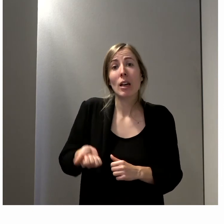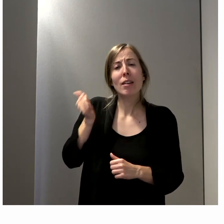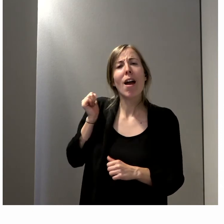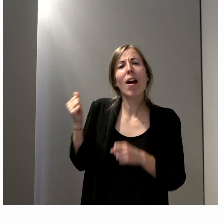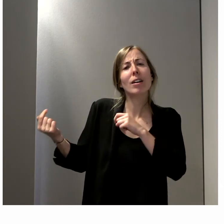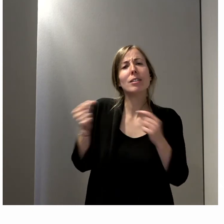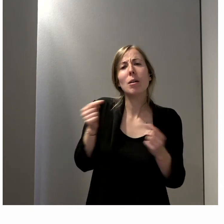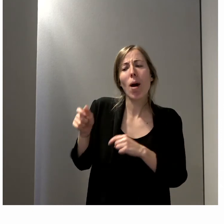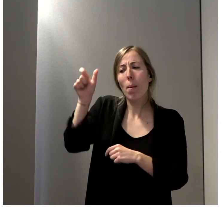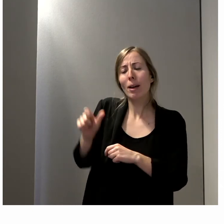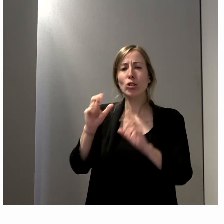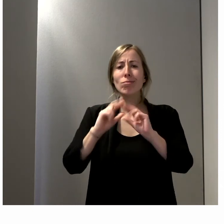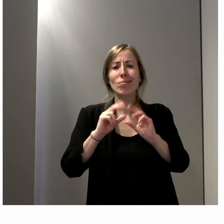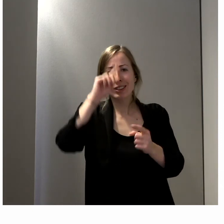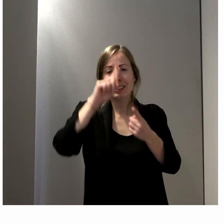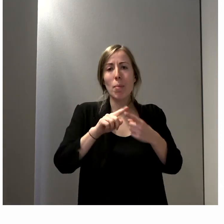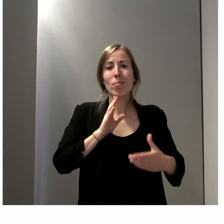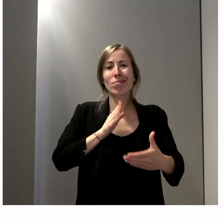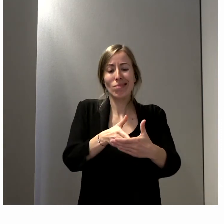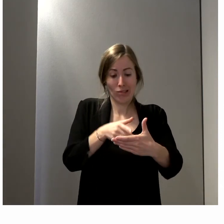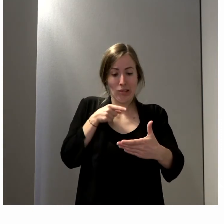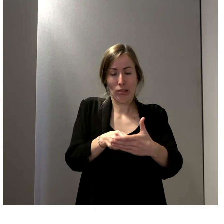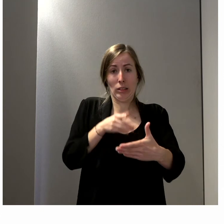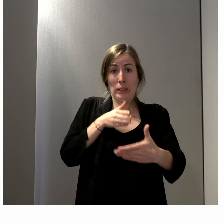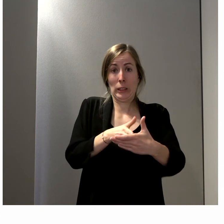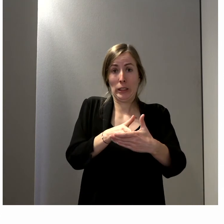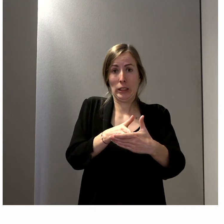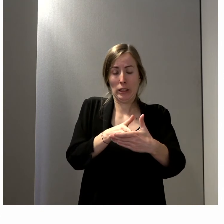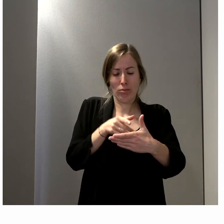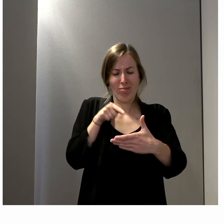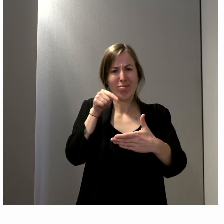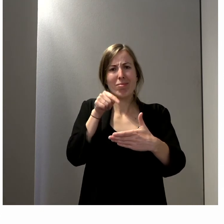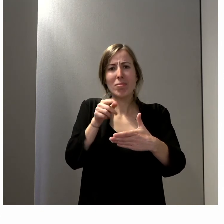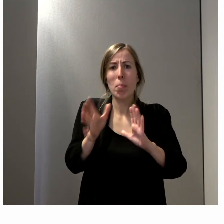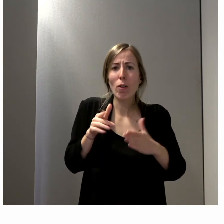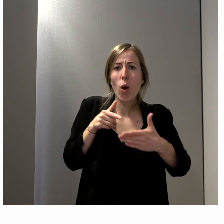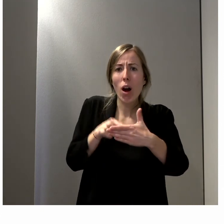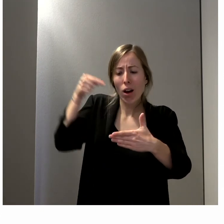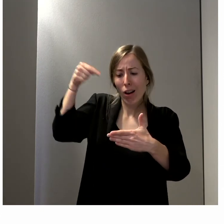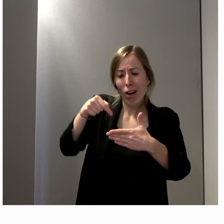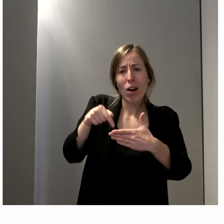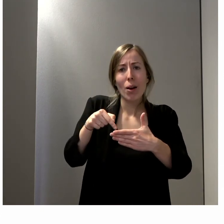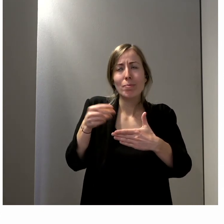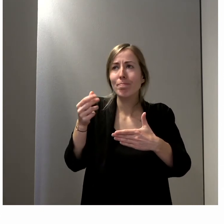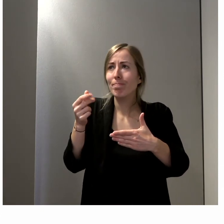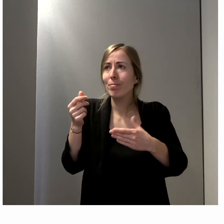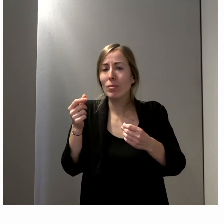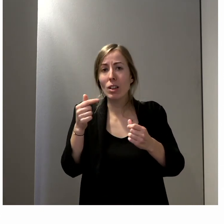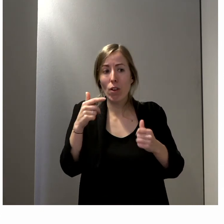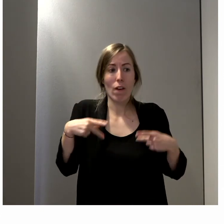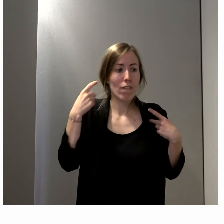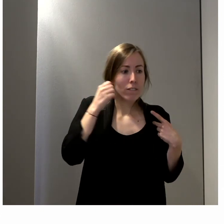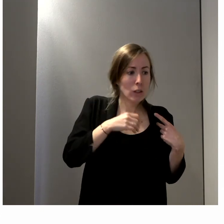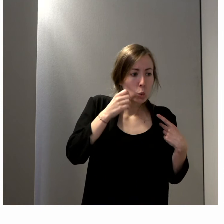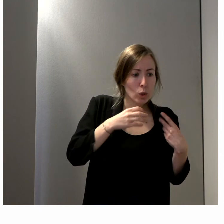quelqu'un qui parlait des obstacles. Mais les obstacles sont des obstacles qui, quelquefois, sont des obstacles pour le